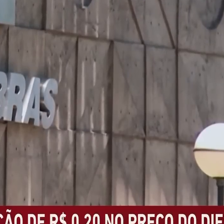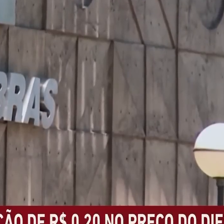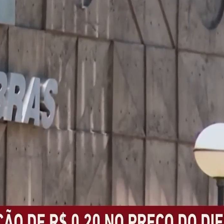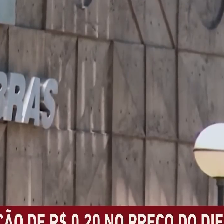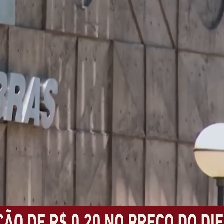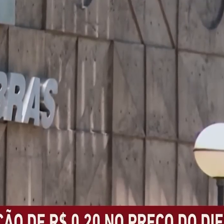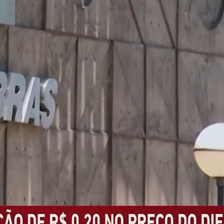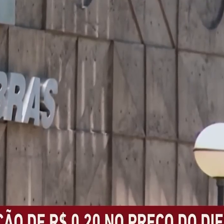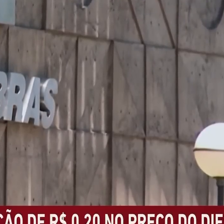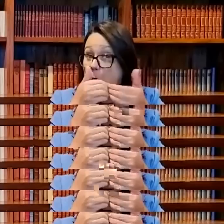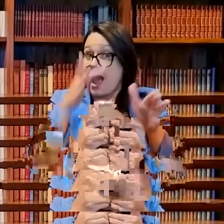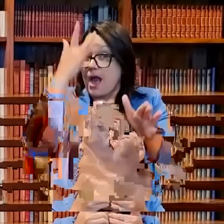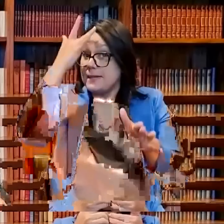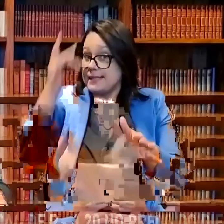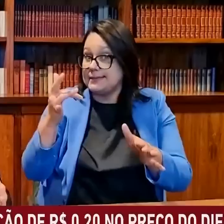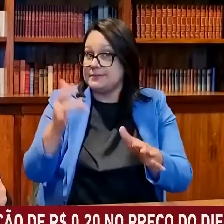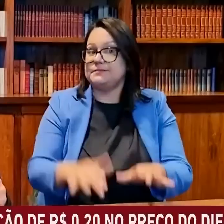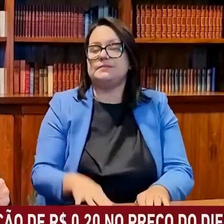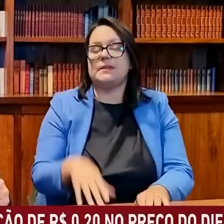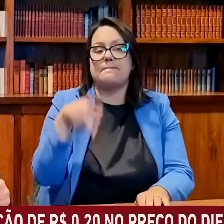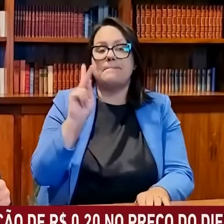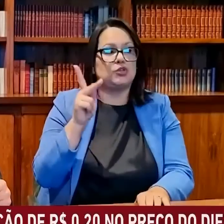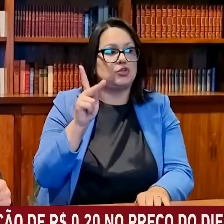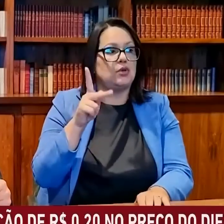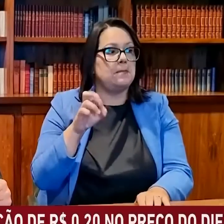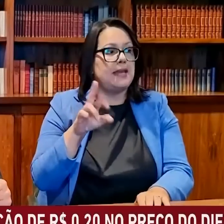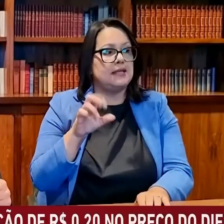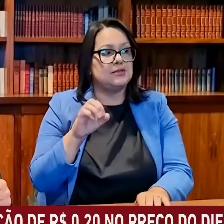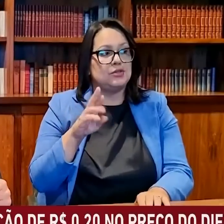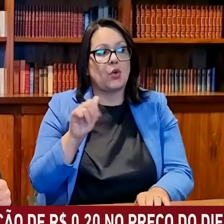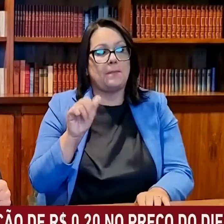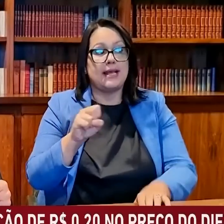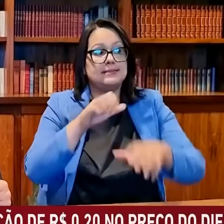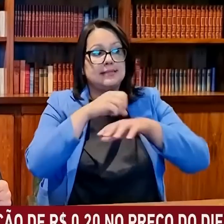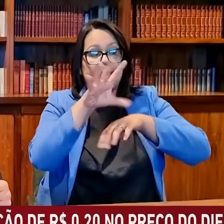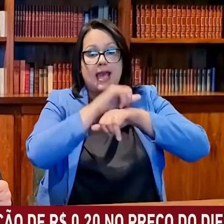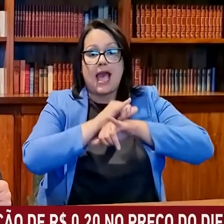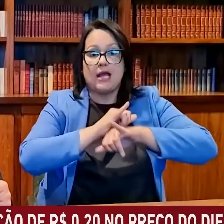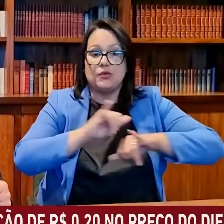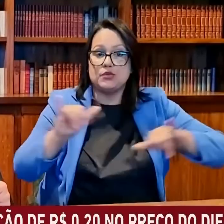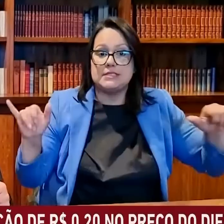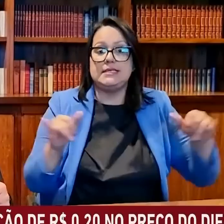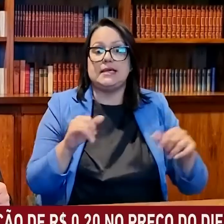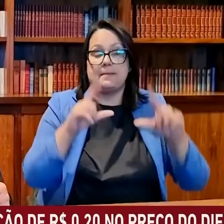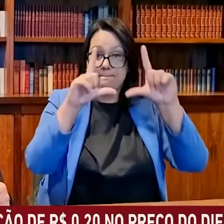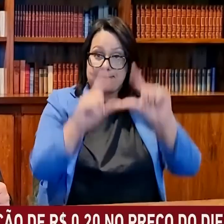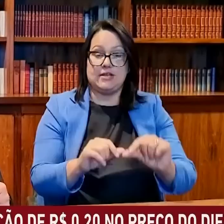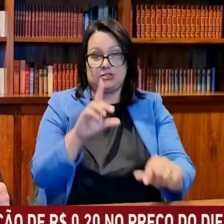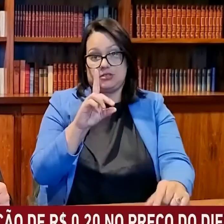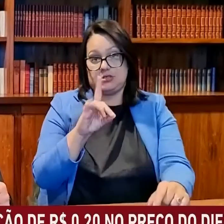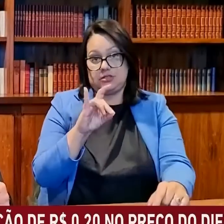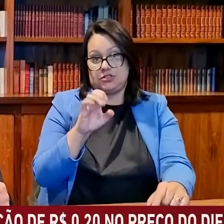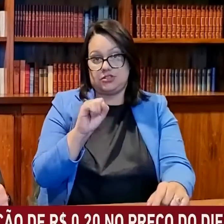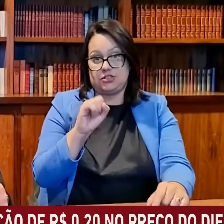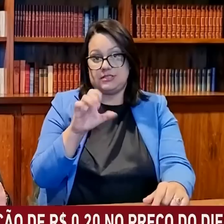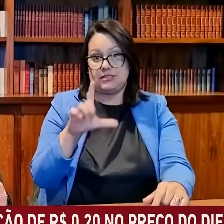o consumidor final. A Petrobras, quem diria, né? Anuncia a redução do preço do diesel. É pouca coisa? R